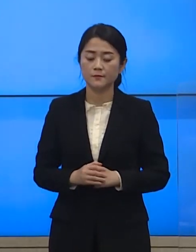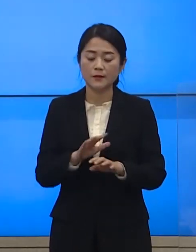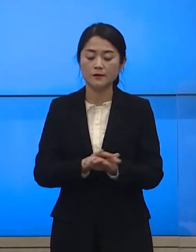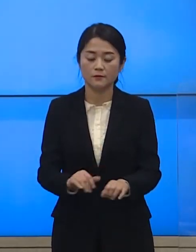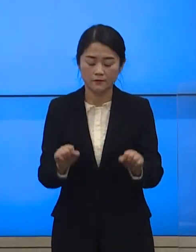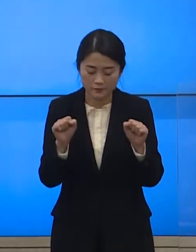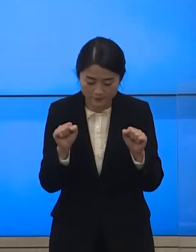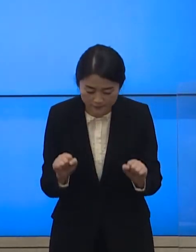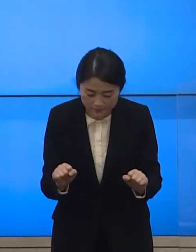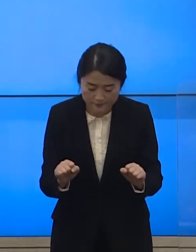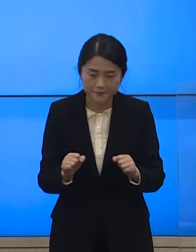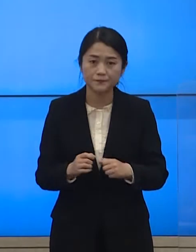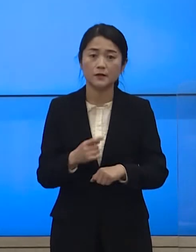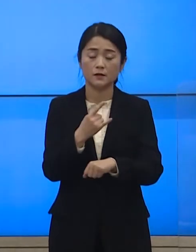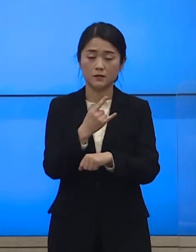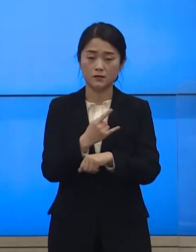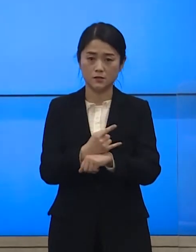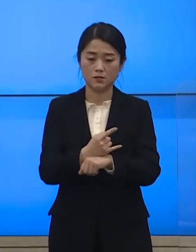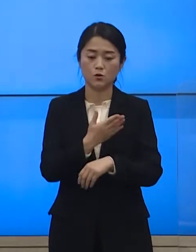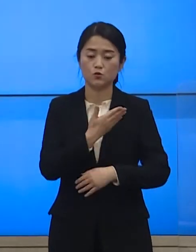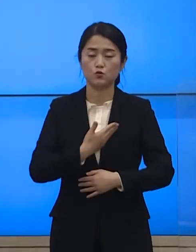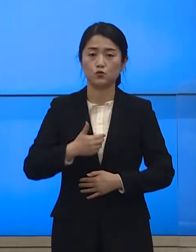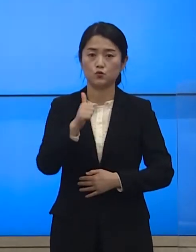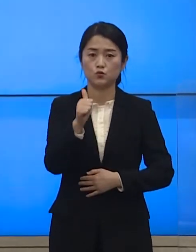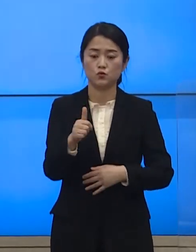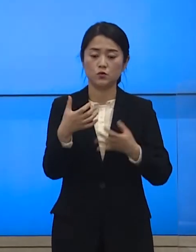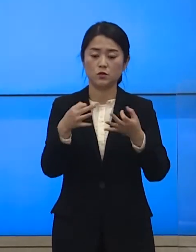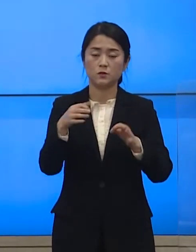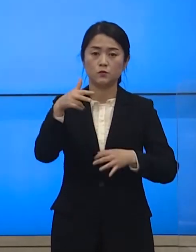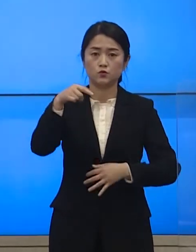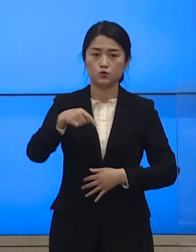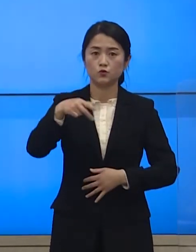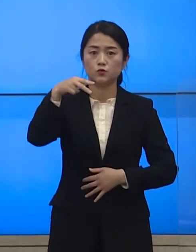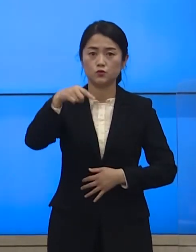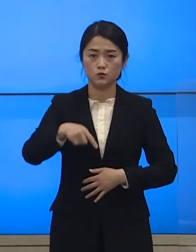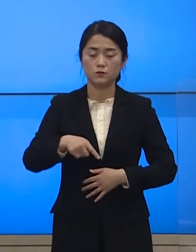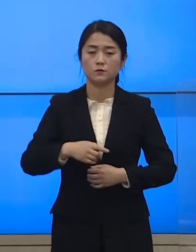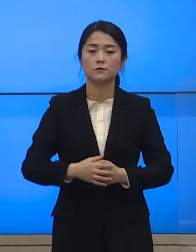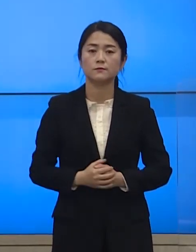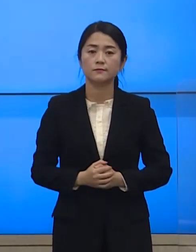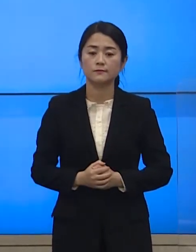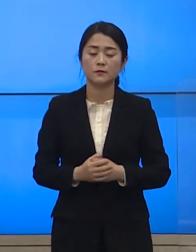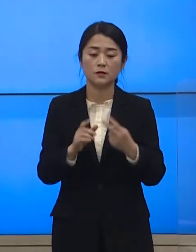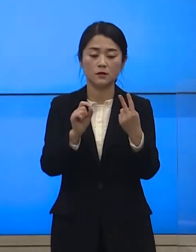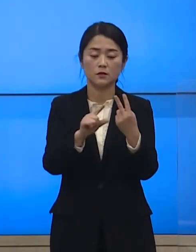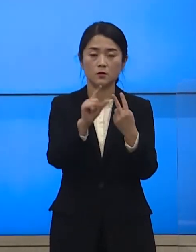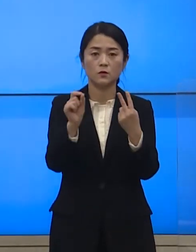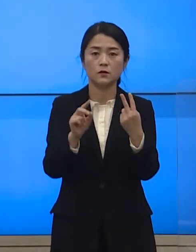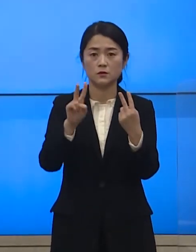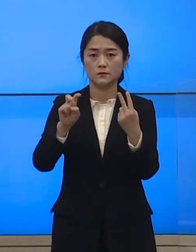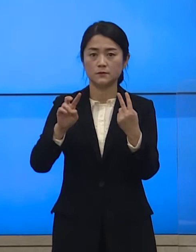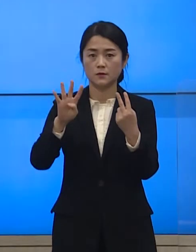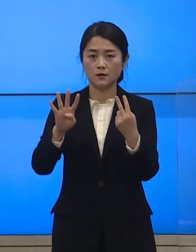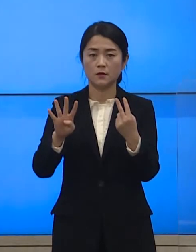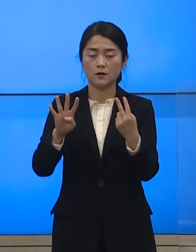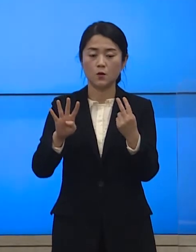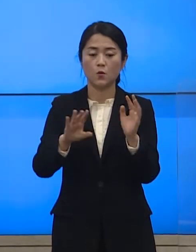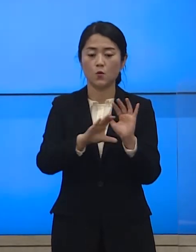안녕하십니까 의선군수 김주수입니다 2월 24일